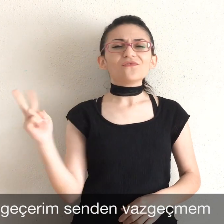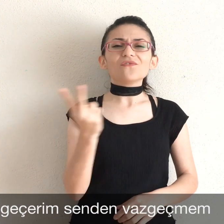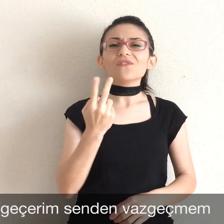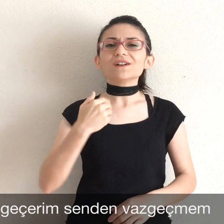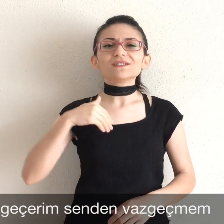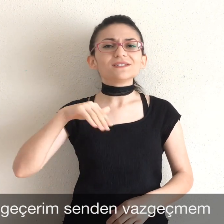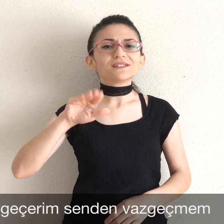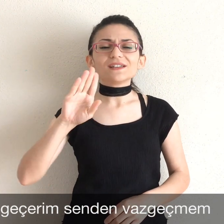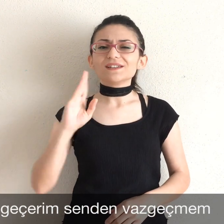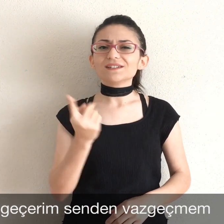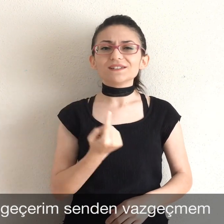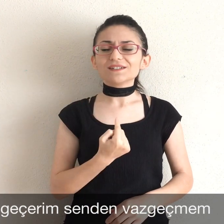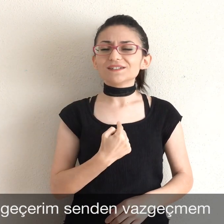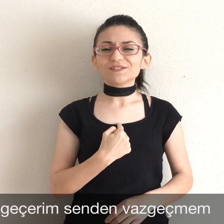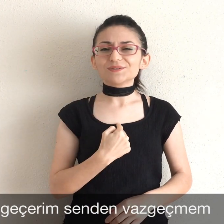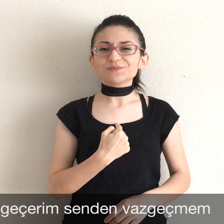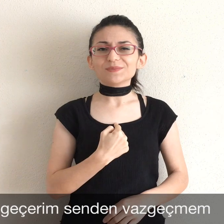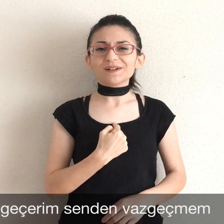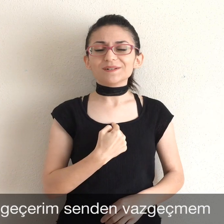vazgeçmem